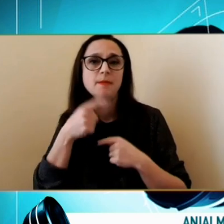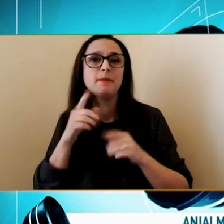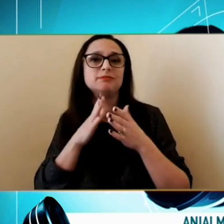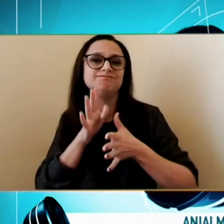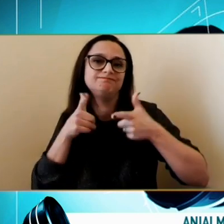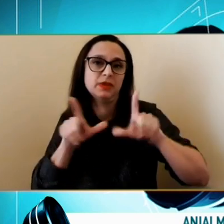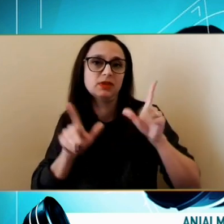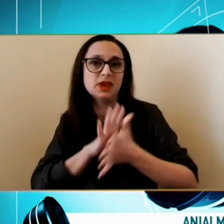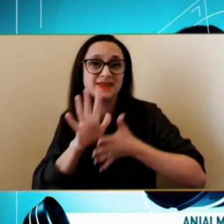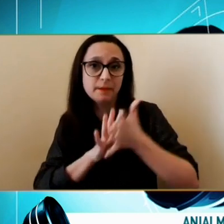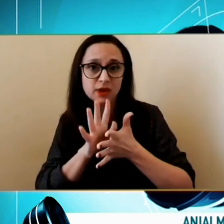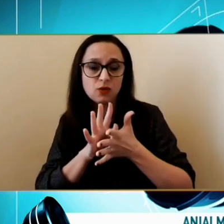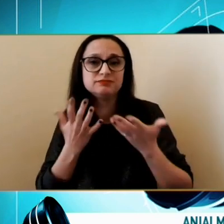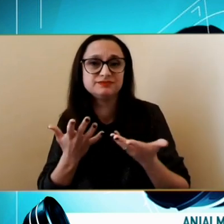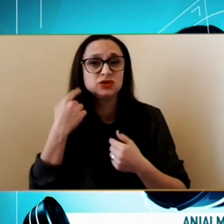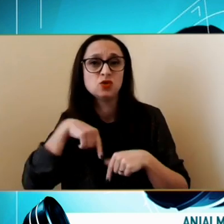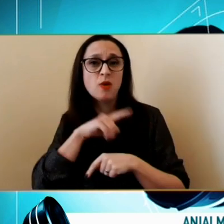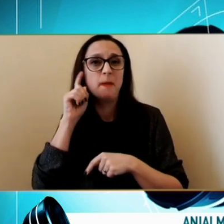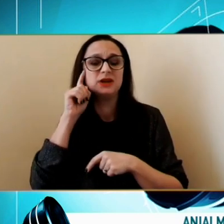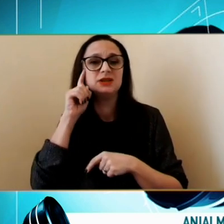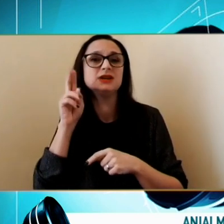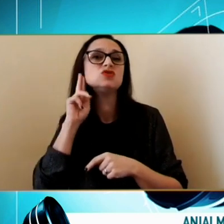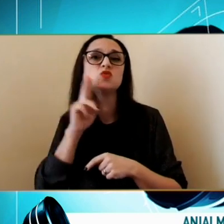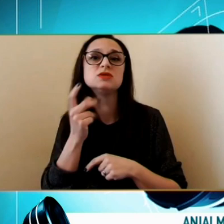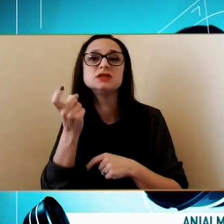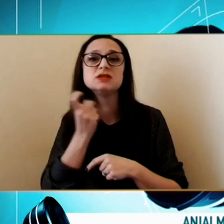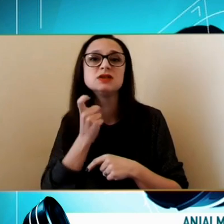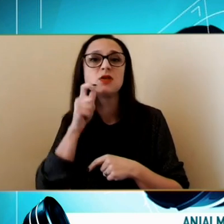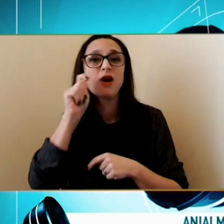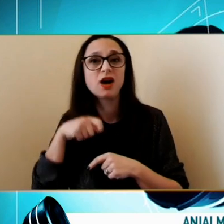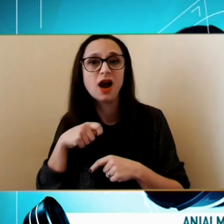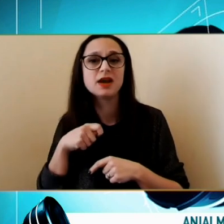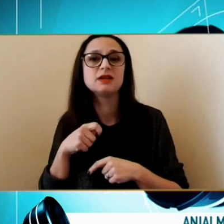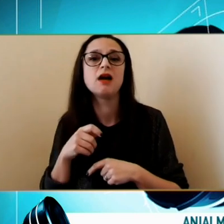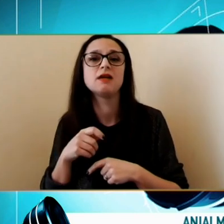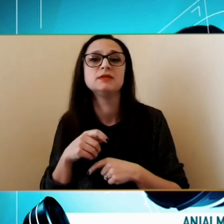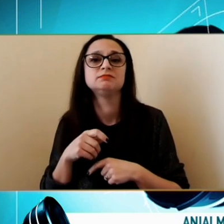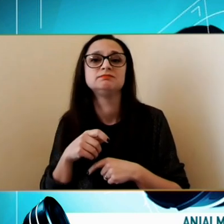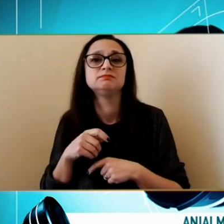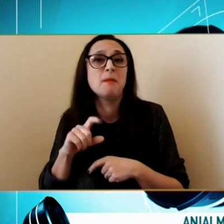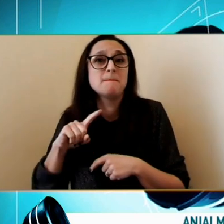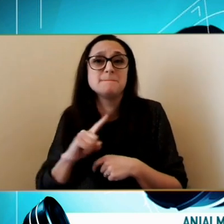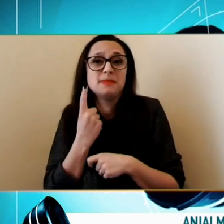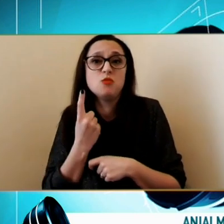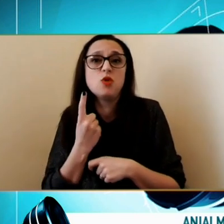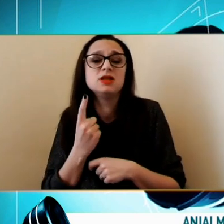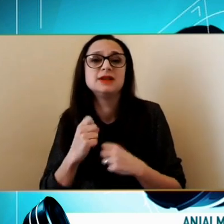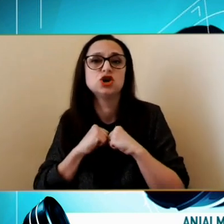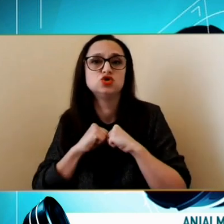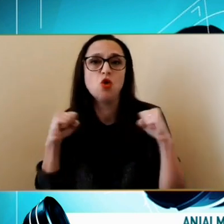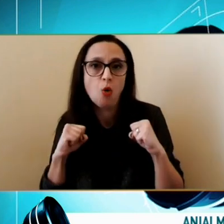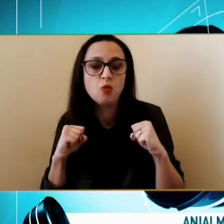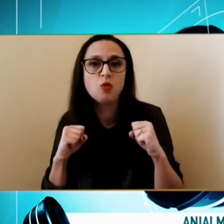Surgii din Ucraina Este În primul rând Șocul De pornirea